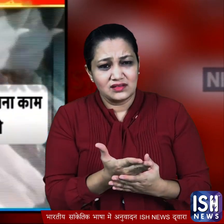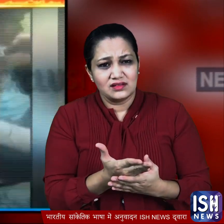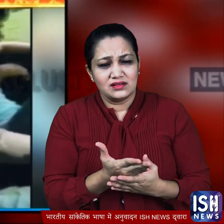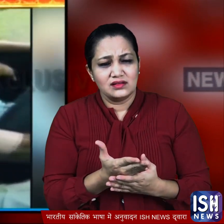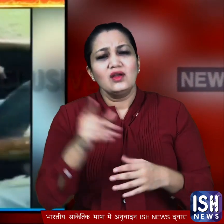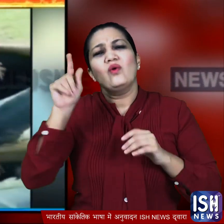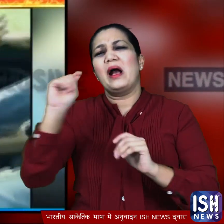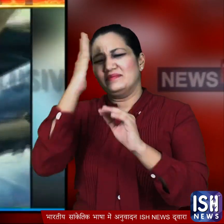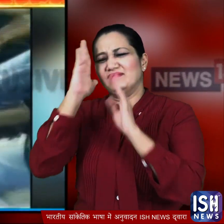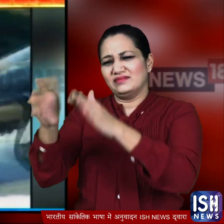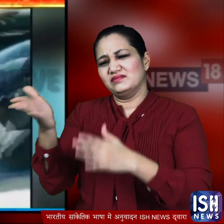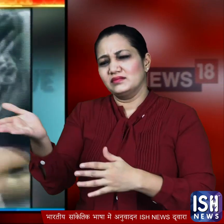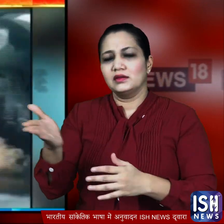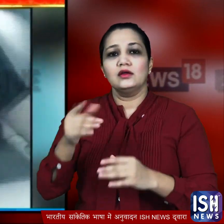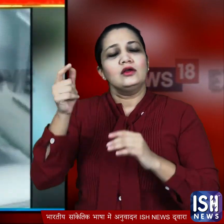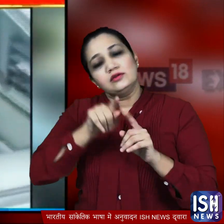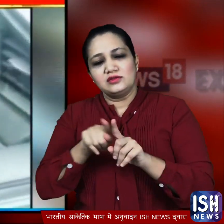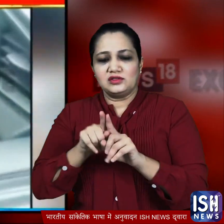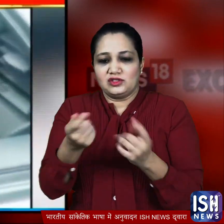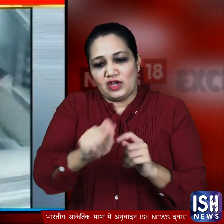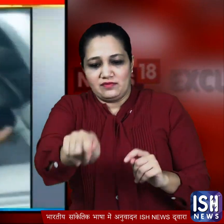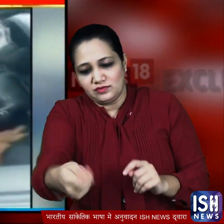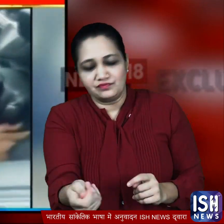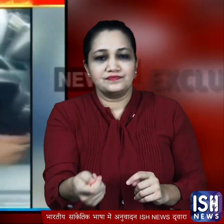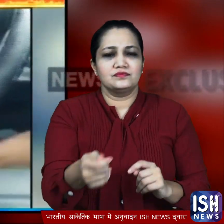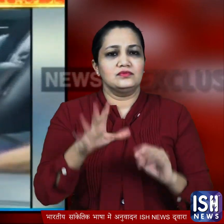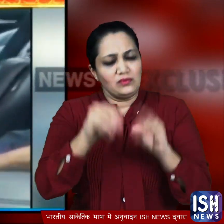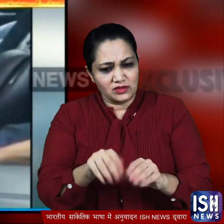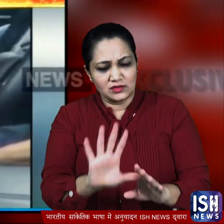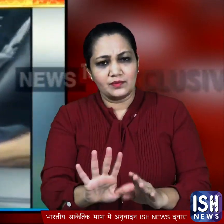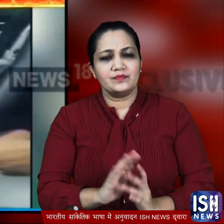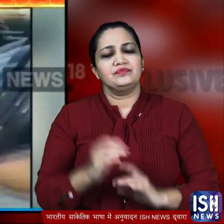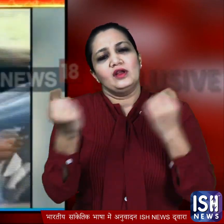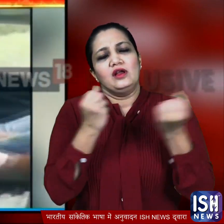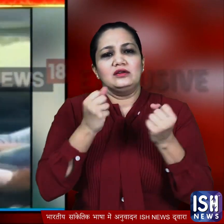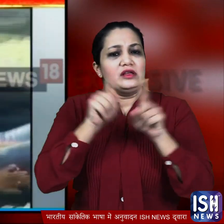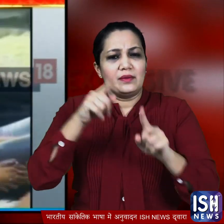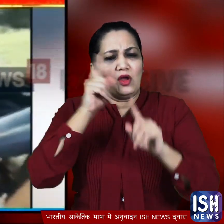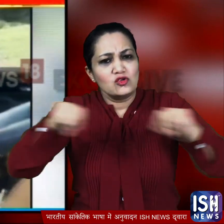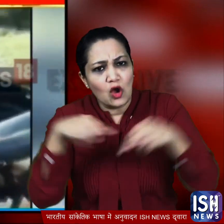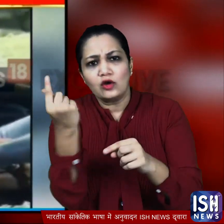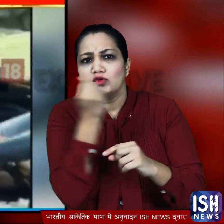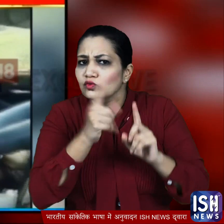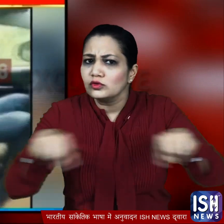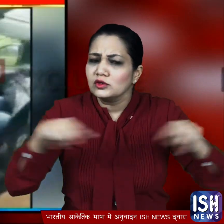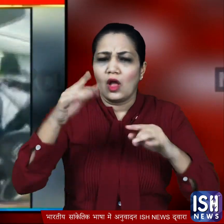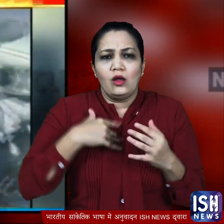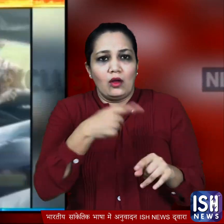ये देखते ही वीडियो बनाने वाले ने गाड़ी की चाबी घुमा थी जिसके बाद सरकारी गाड़ी का गलत इस्तमाल करने वालों के हाथ पाउं फूलने लगे